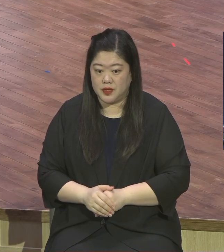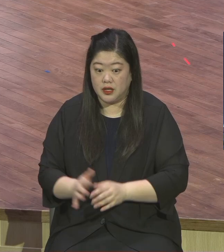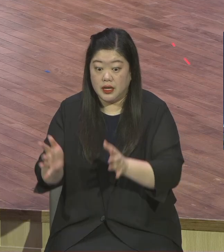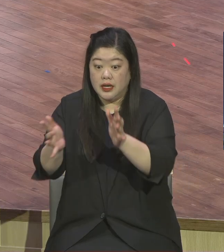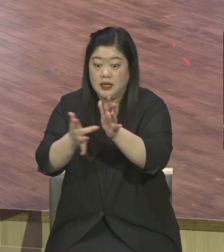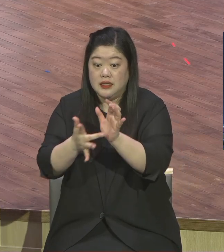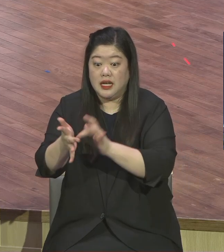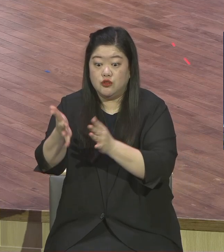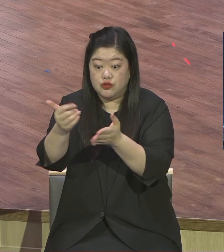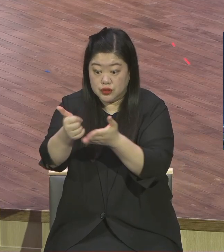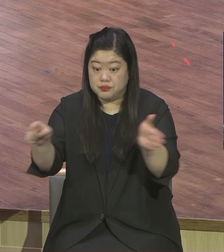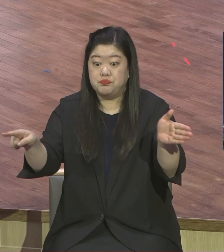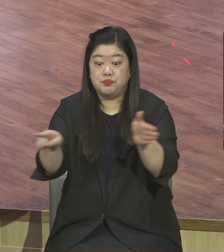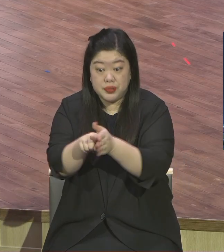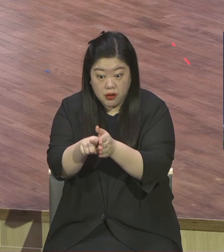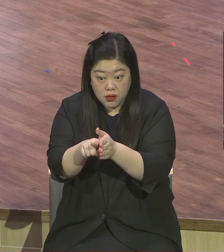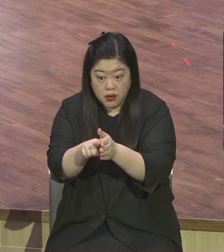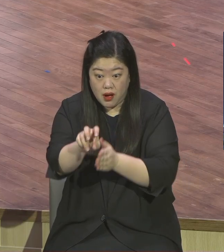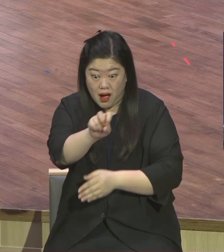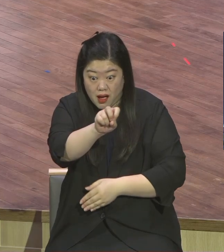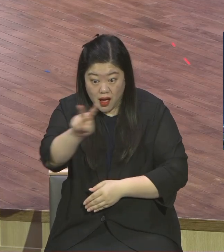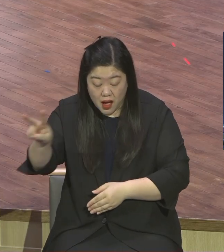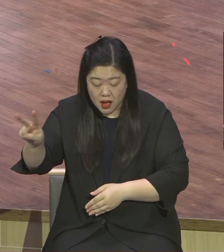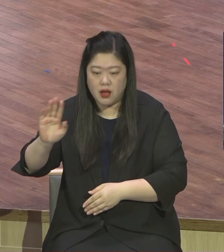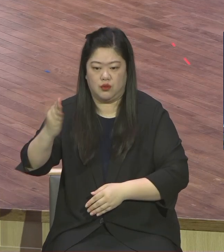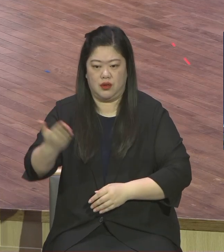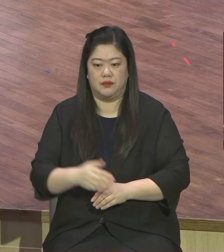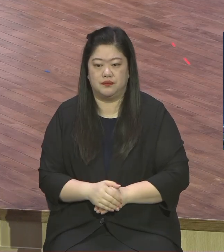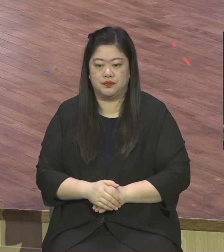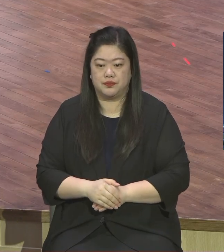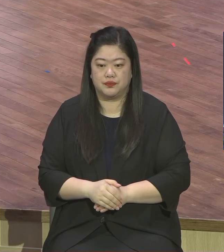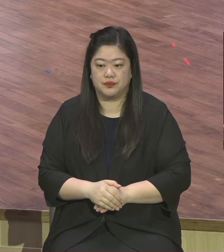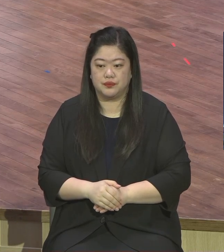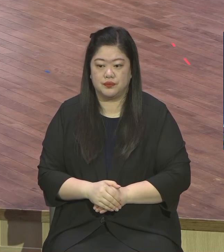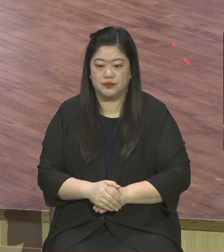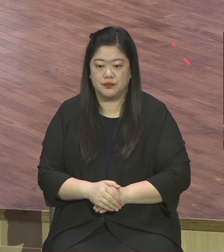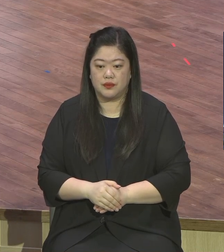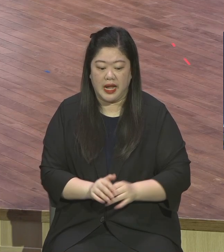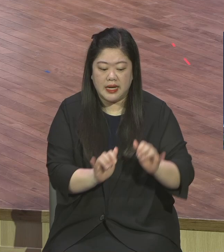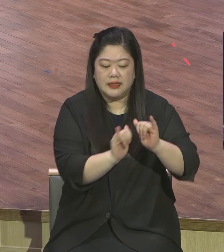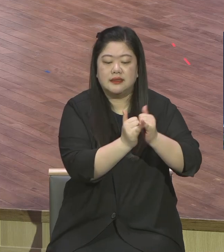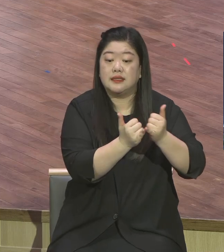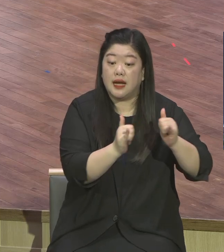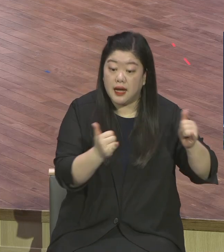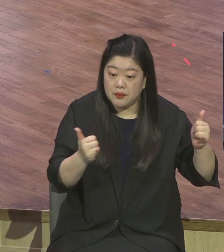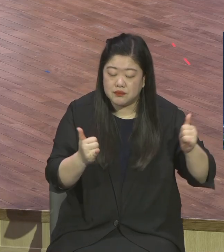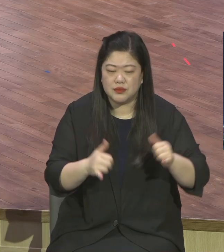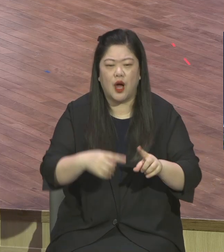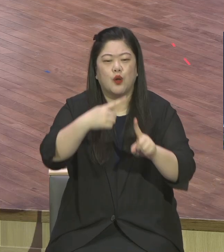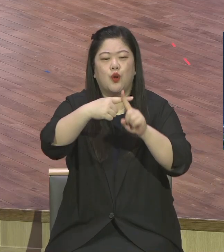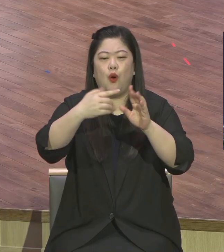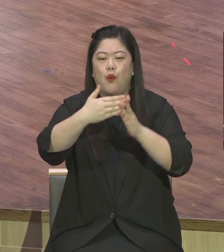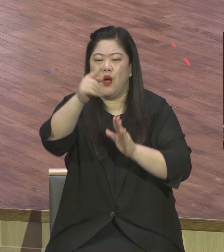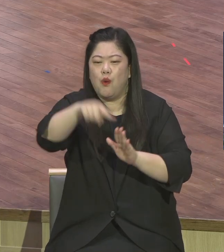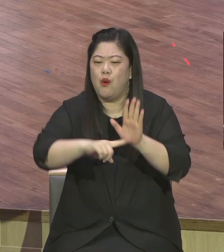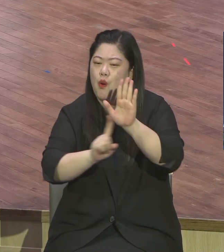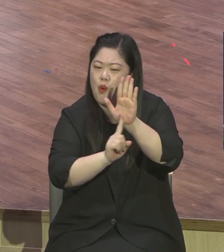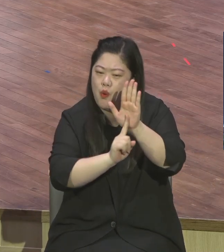새 가족들에게 드리겠습니다 인간은 원래 왜 예수 믿어야 되느냐 왜 교회에 나와야 되느냐 그 원인을